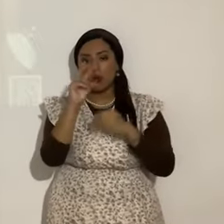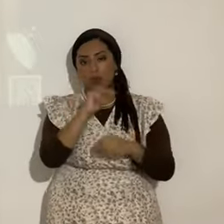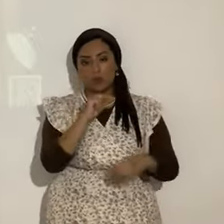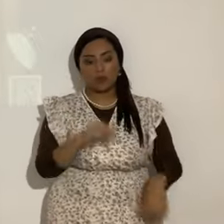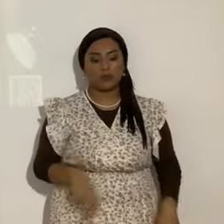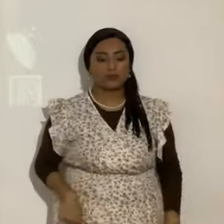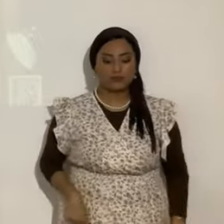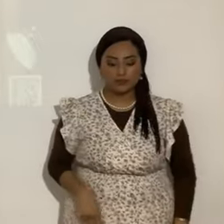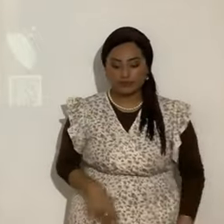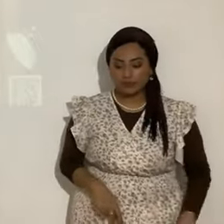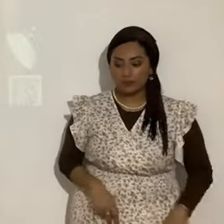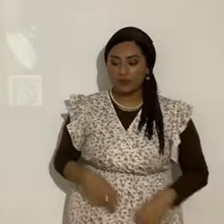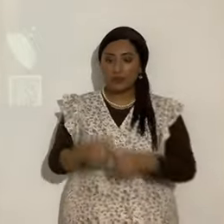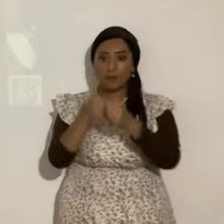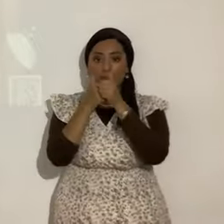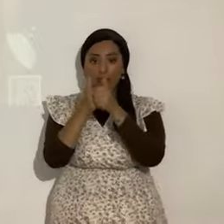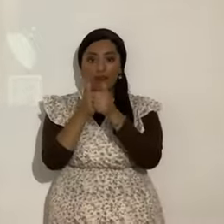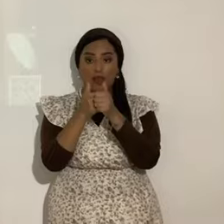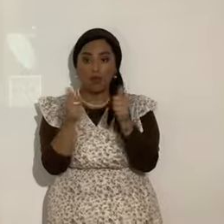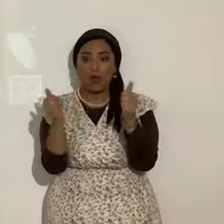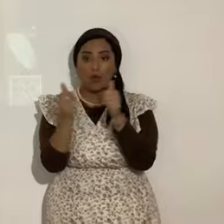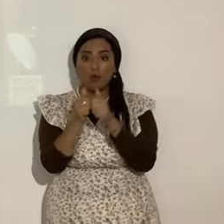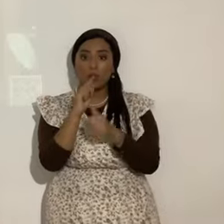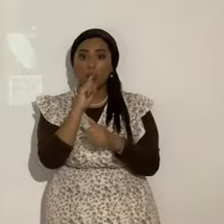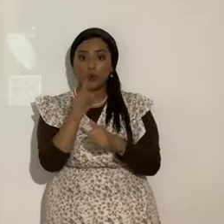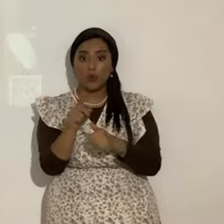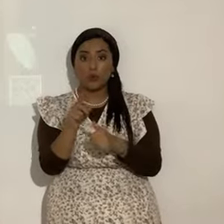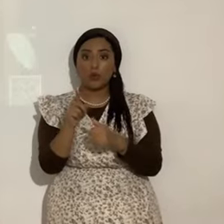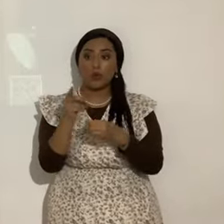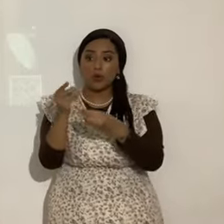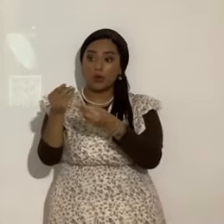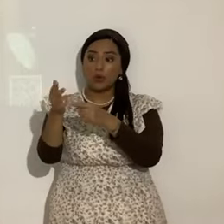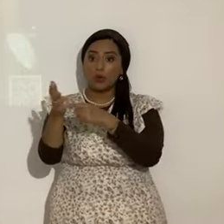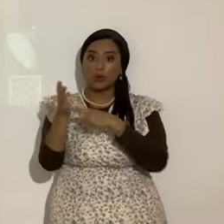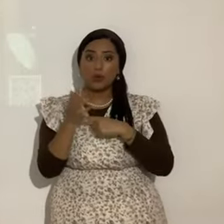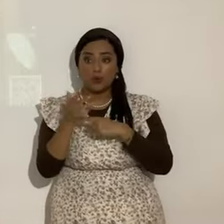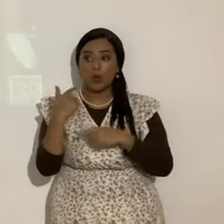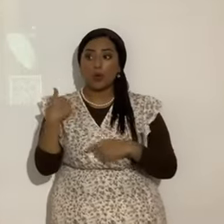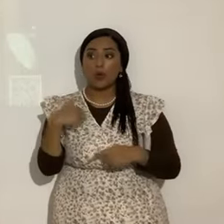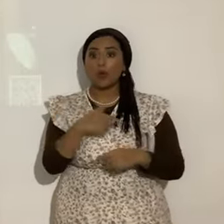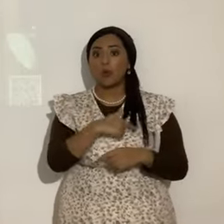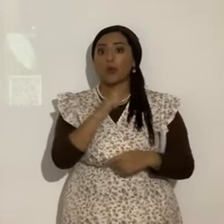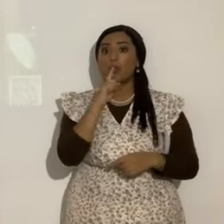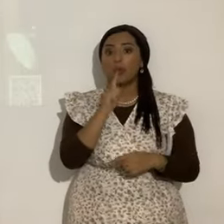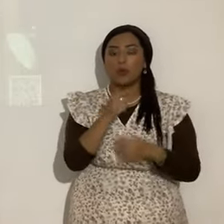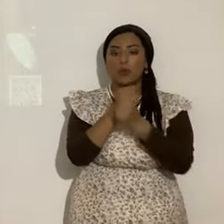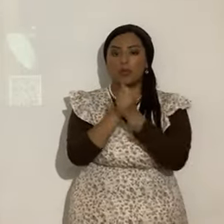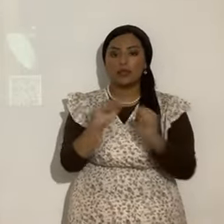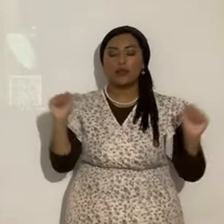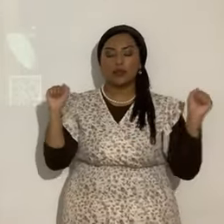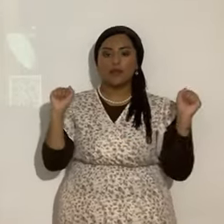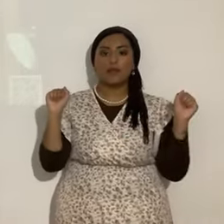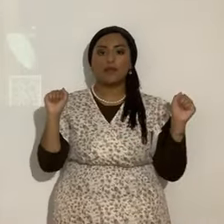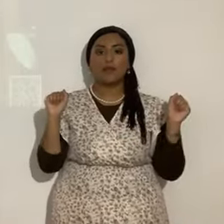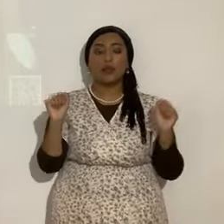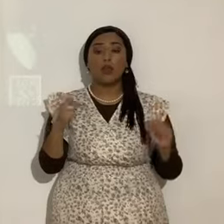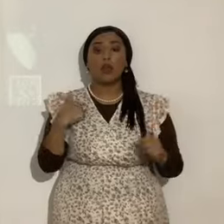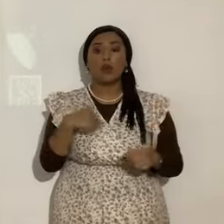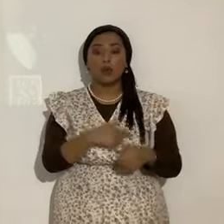El perseverar en la verdad nos da constancia de que somos salvos. Porque estamos perseverando en la